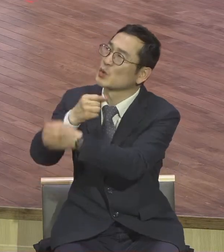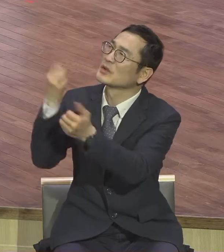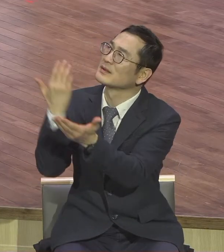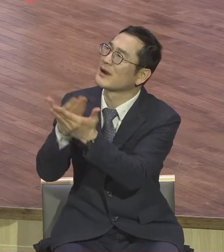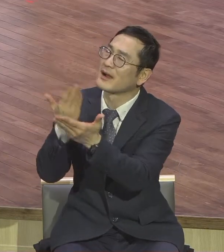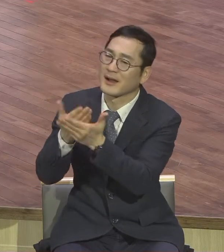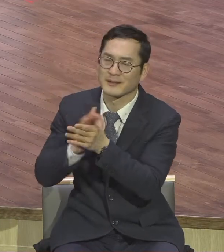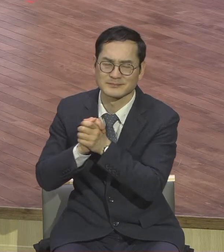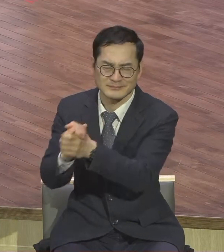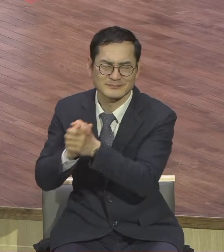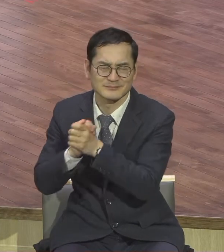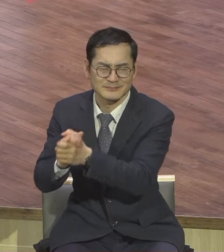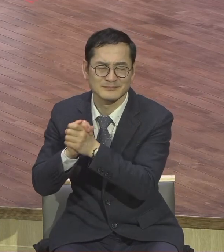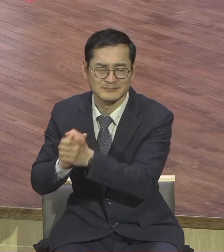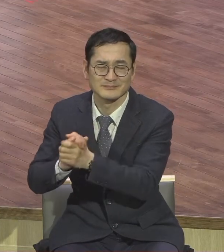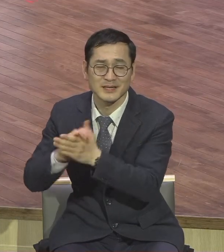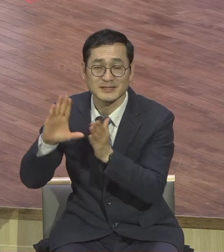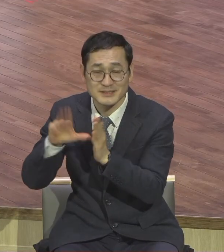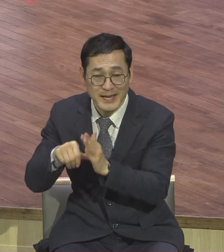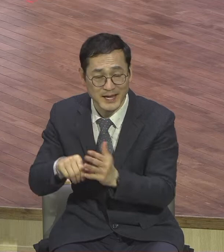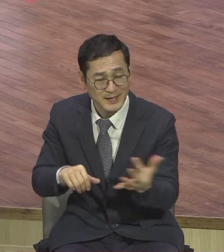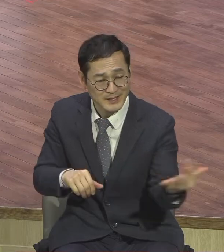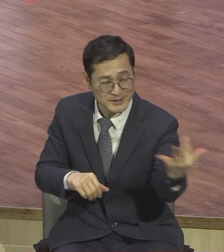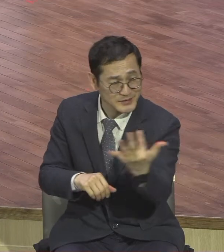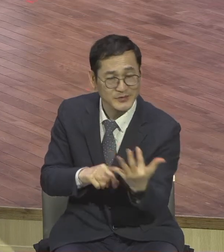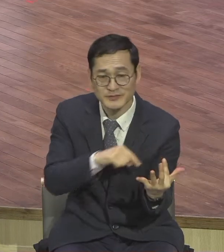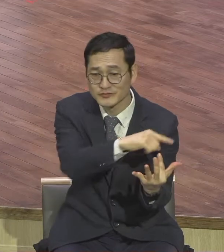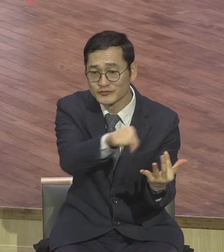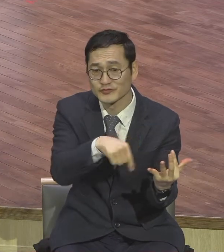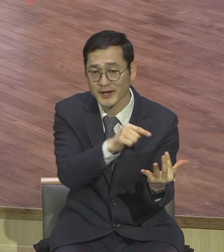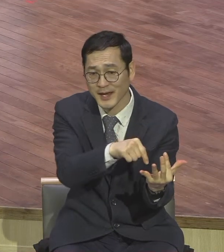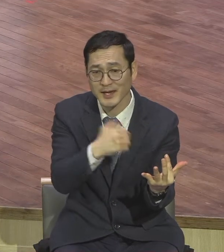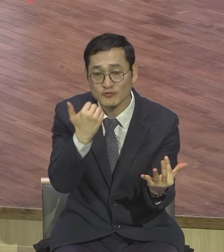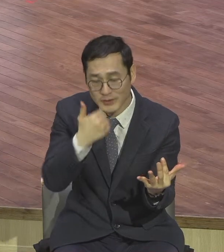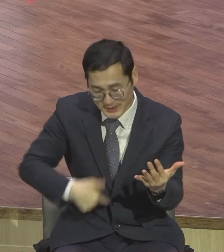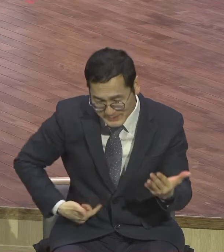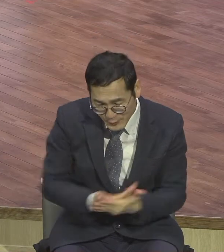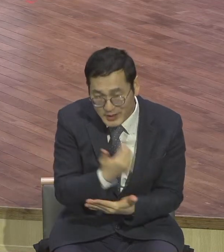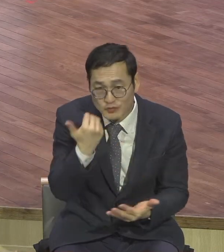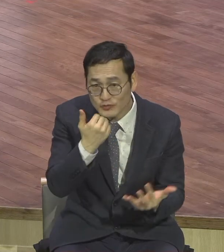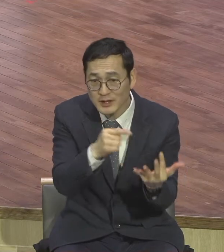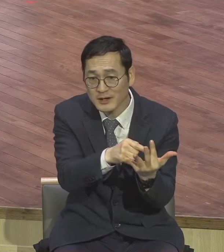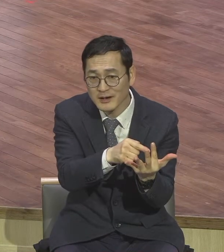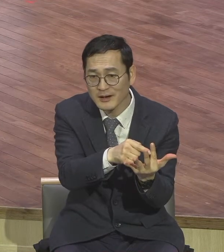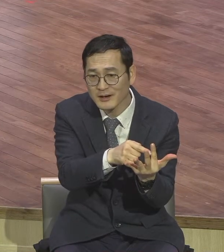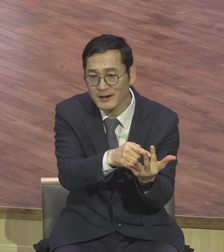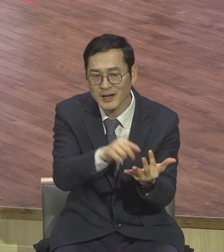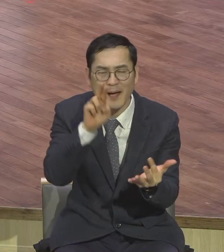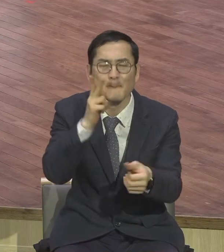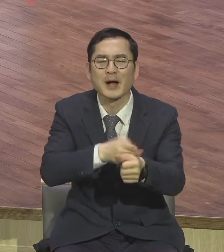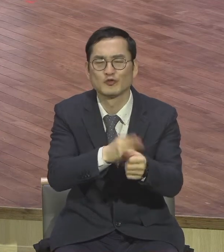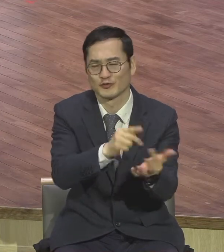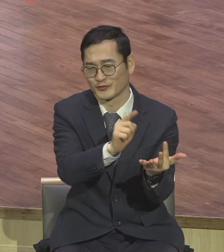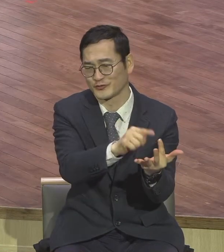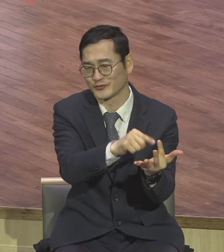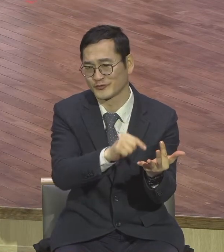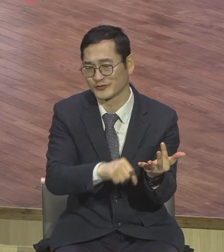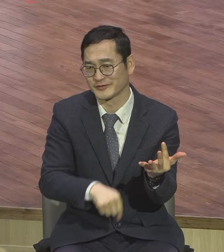앞장섰던 청년 회회장 사올 사올이 사도 바울로 되어